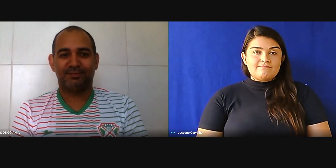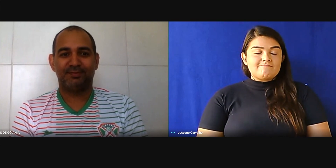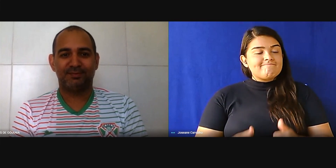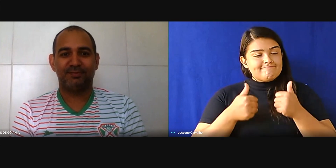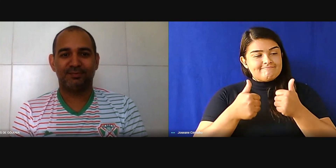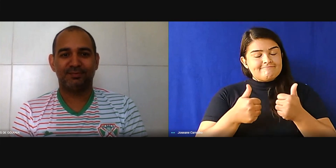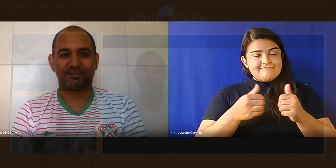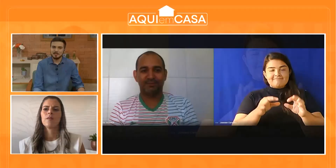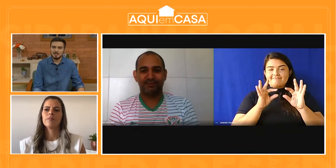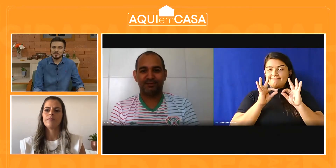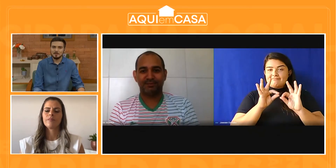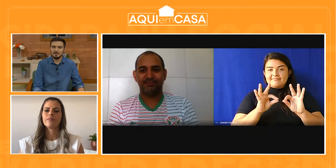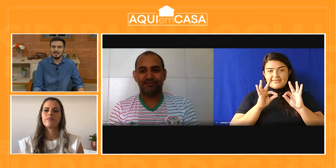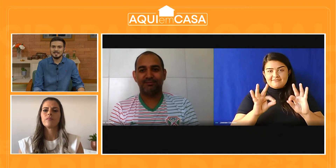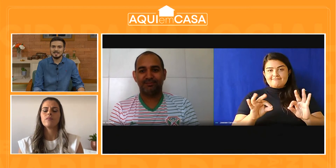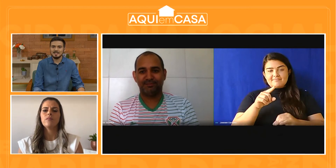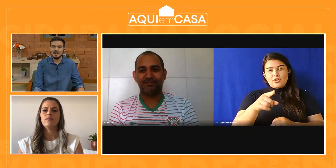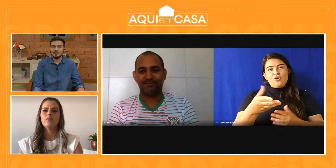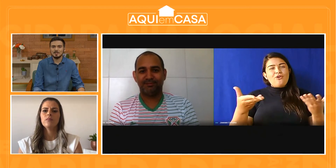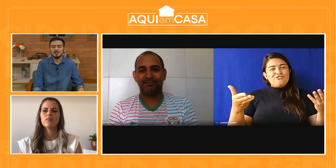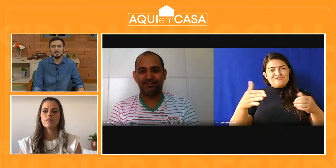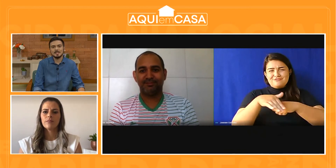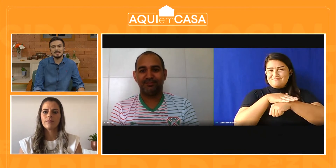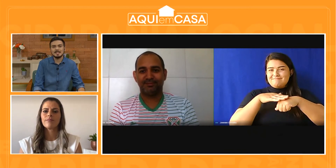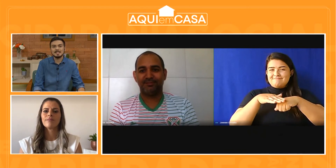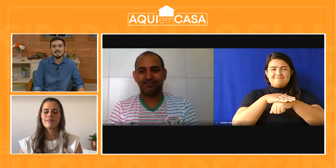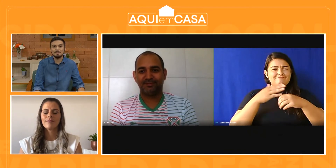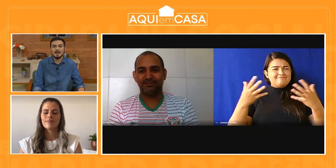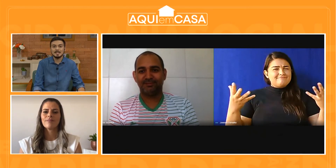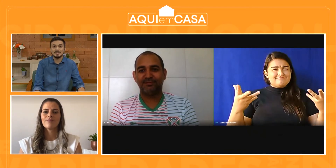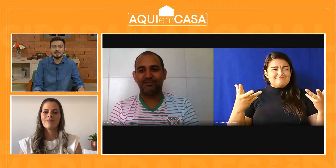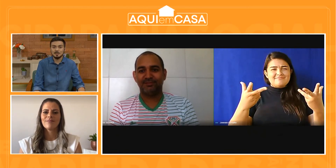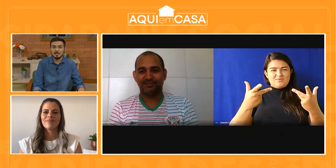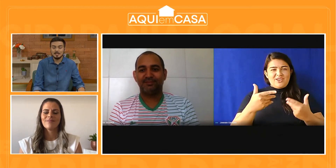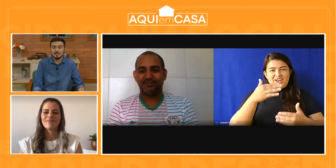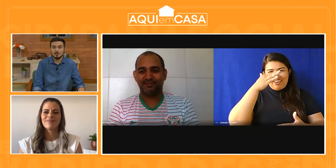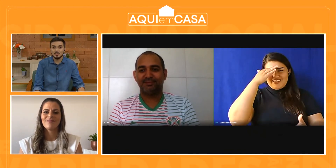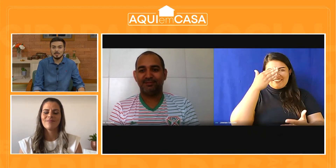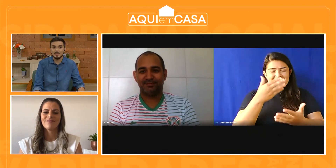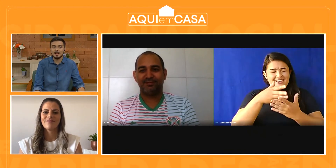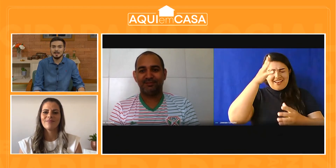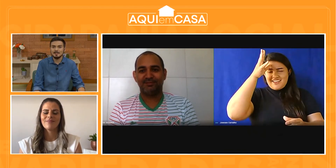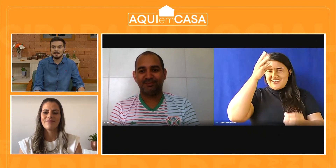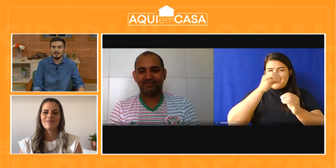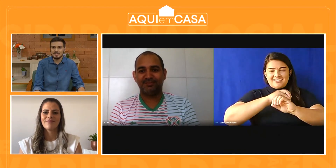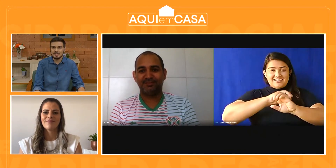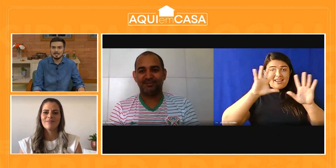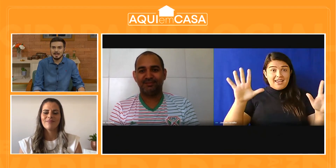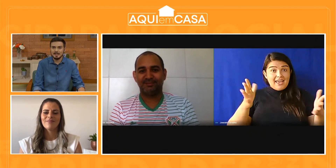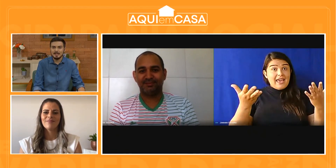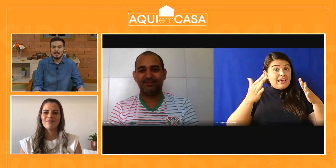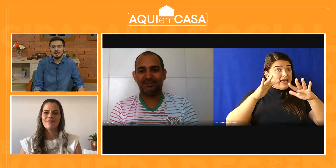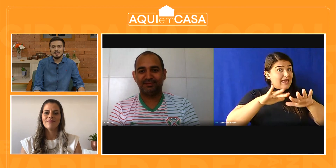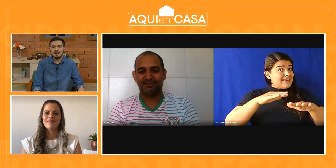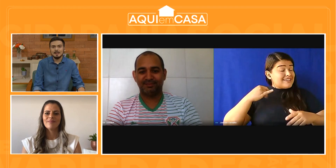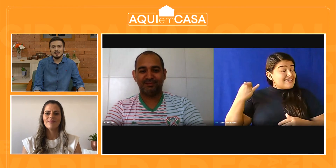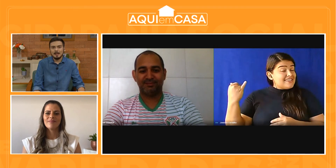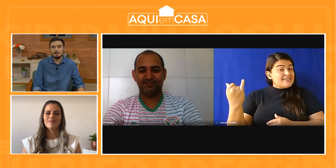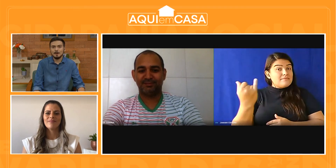excelente, né, essa nossa conversa aí, acho que deu para esclarecer bastante, né, essa inclusão, ela é sim necessária, e a falta